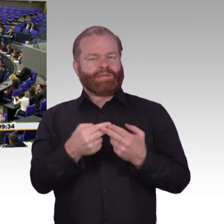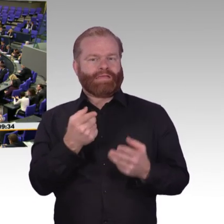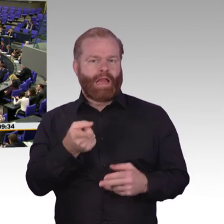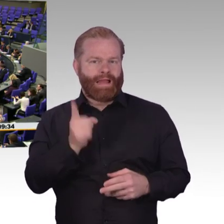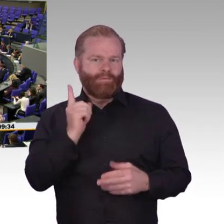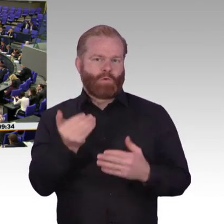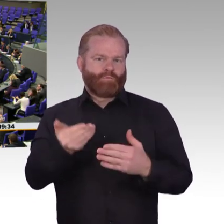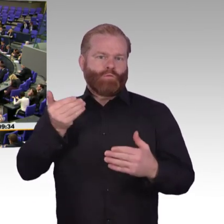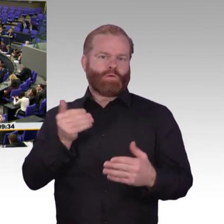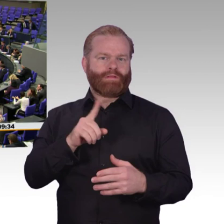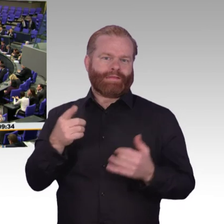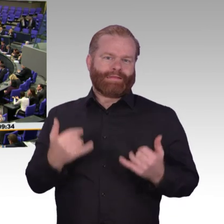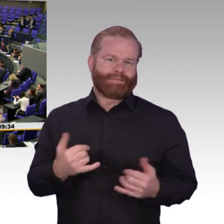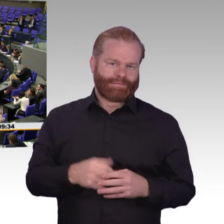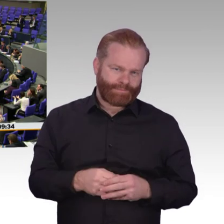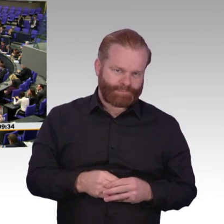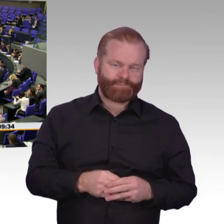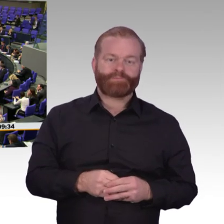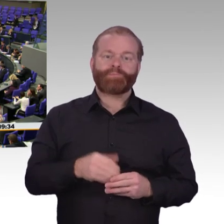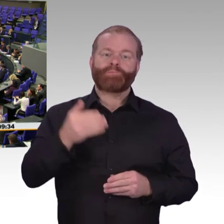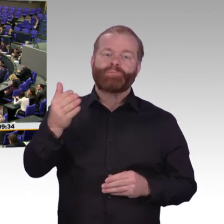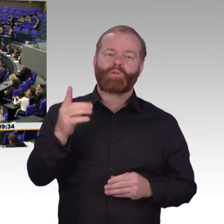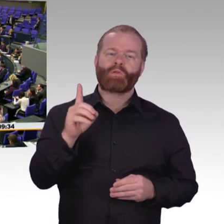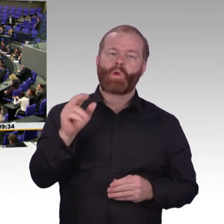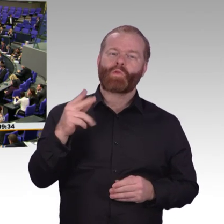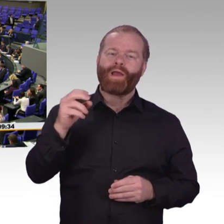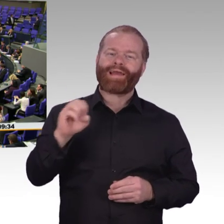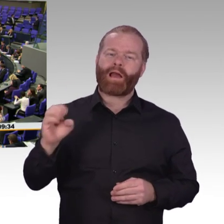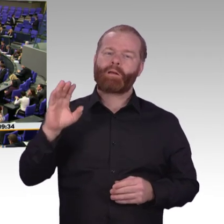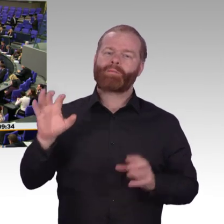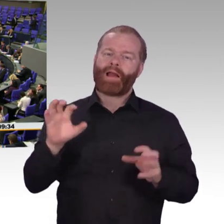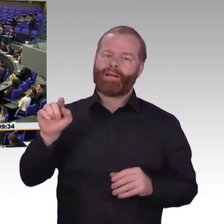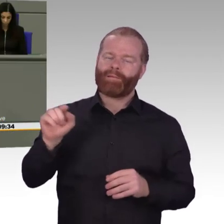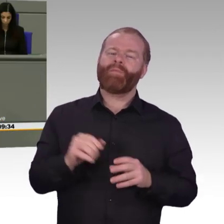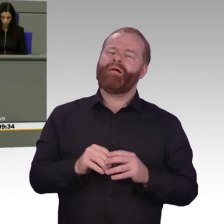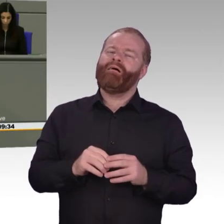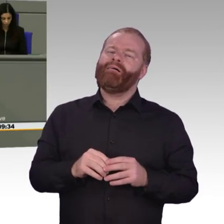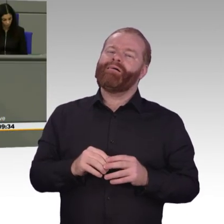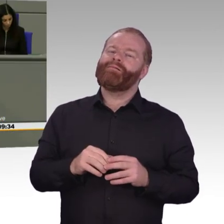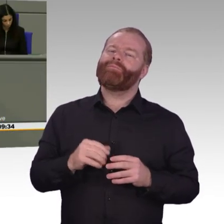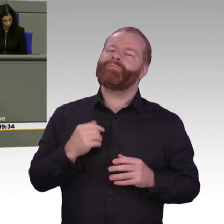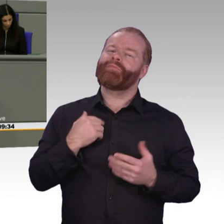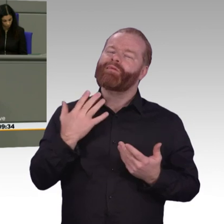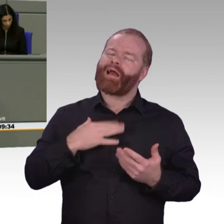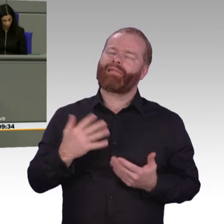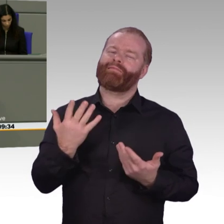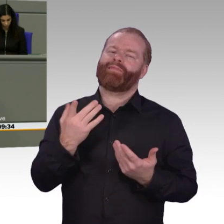über Digitalisierung reden. Und nicht nur das allgemeine Band aufmachen. Aber vielleicht mal einen Satz zum Zustand heute.